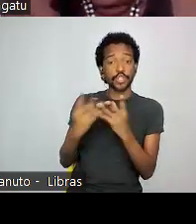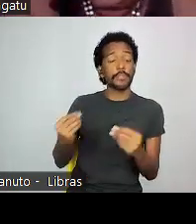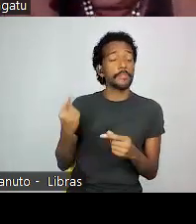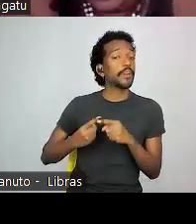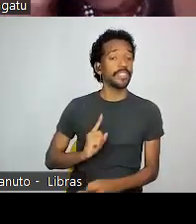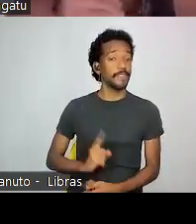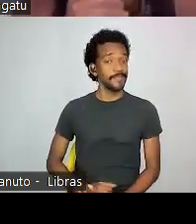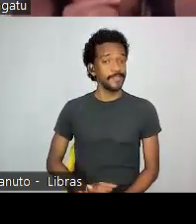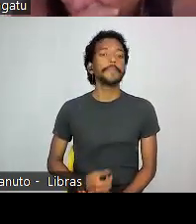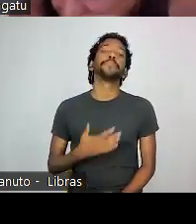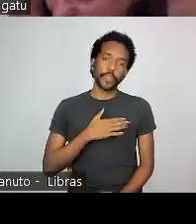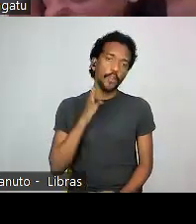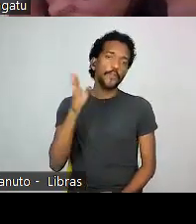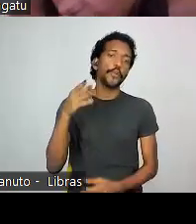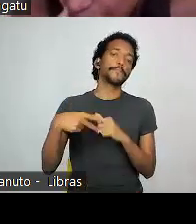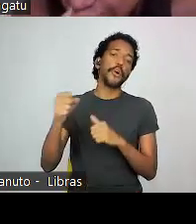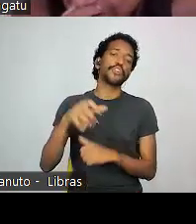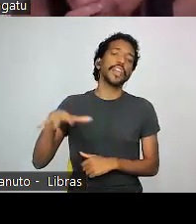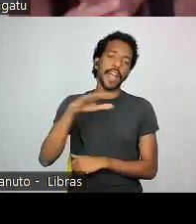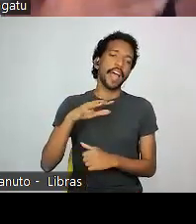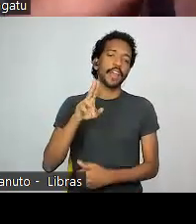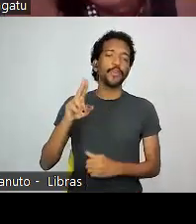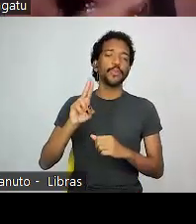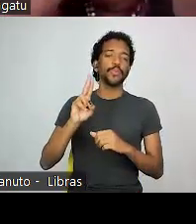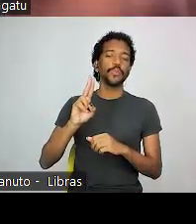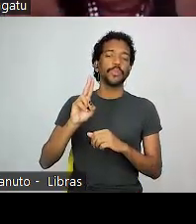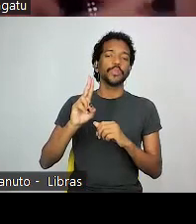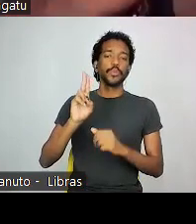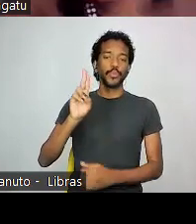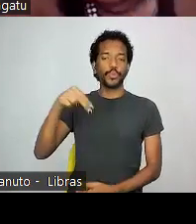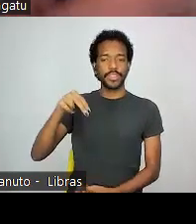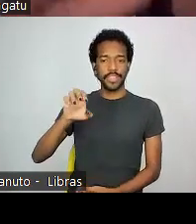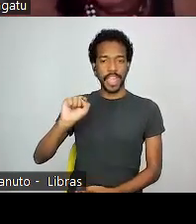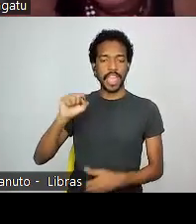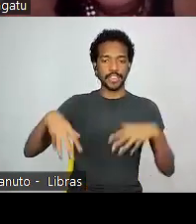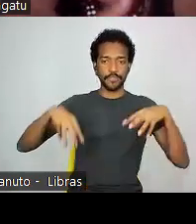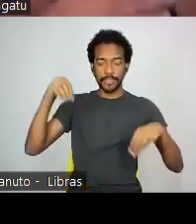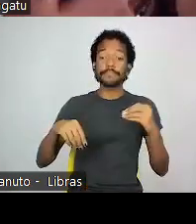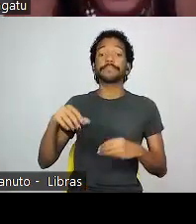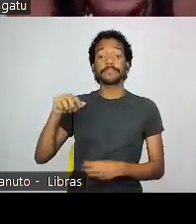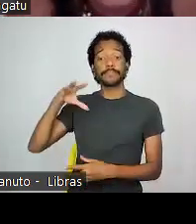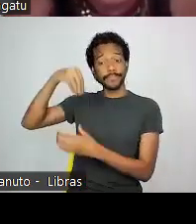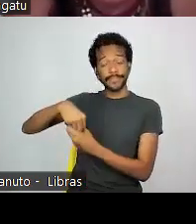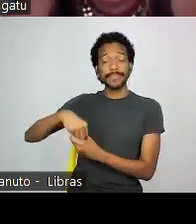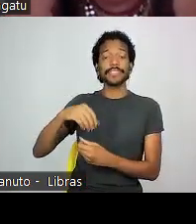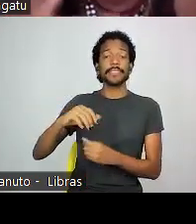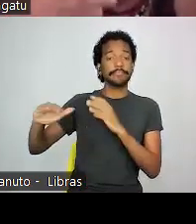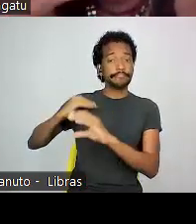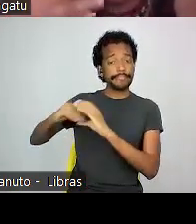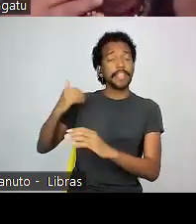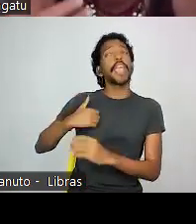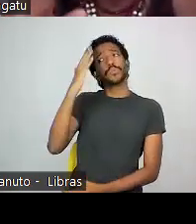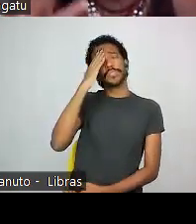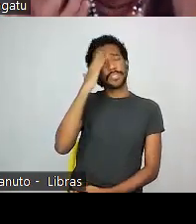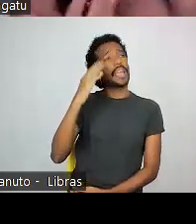o pós-doutorado na psicologia da Unesp porque minha caixa de correspondência vive sempre cheia. caso é eu sei que sou indígena, mas eu não